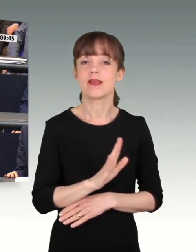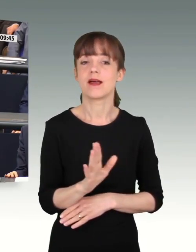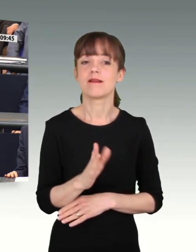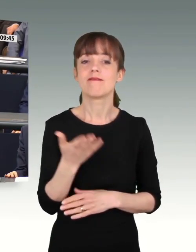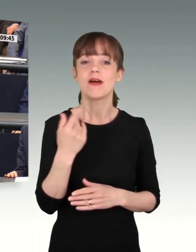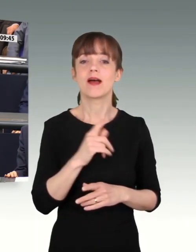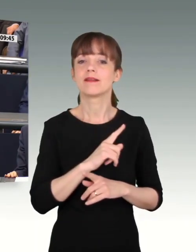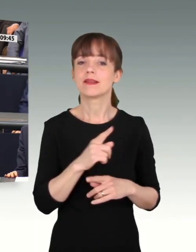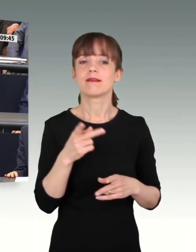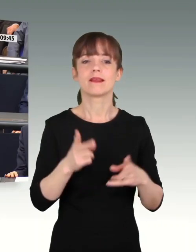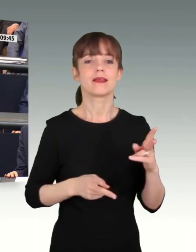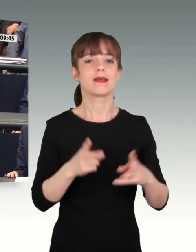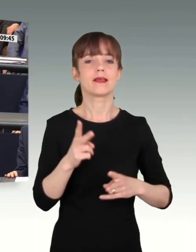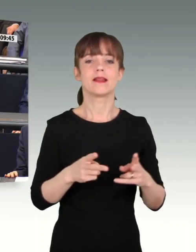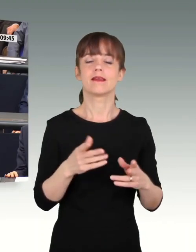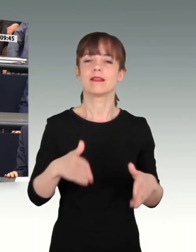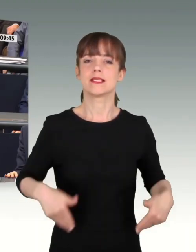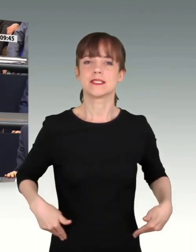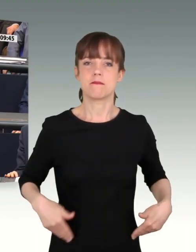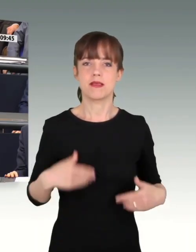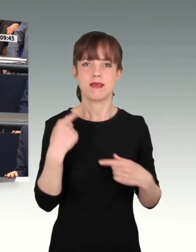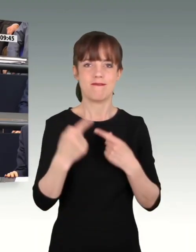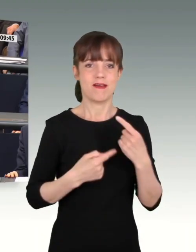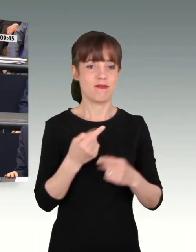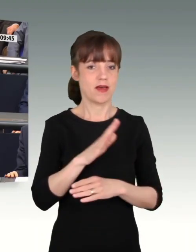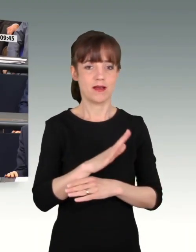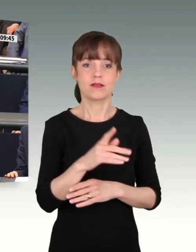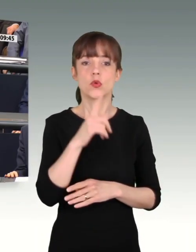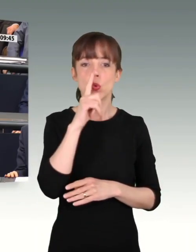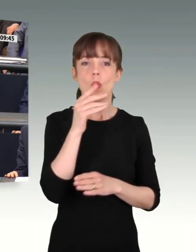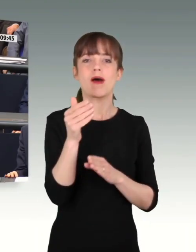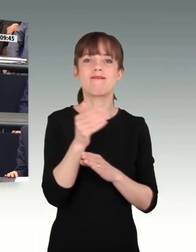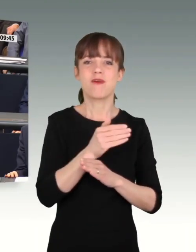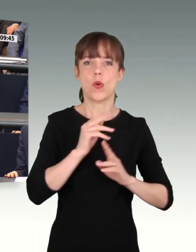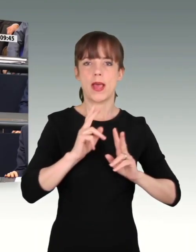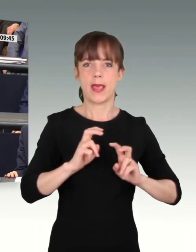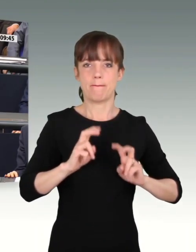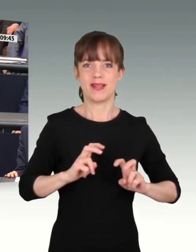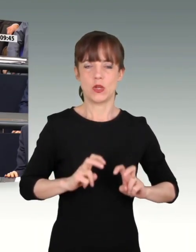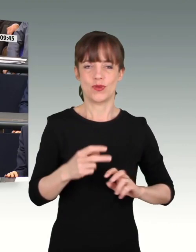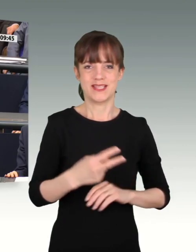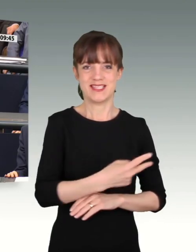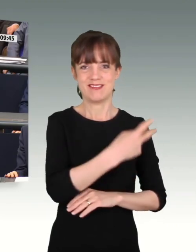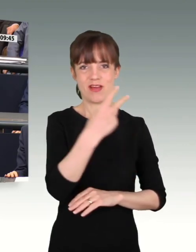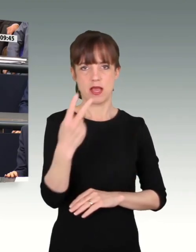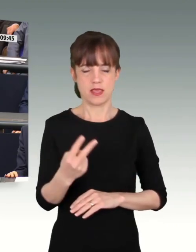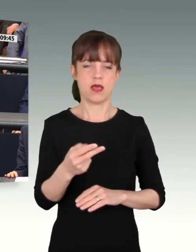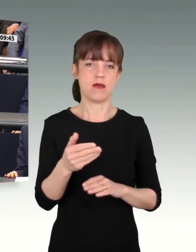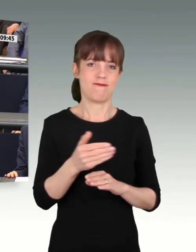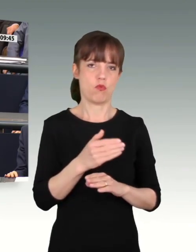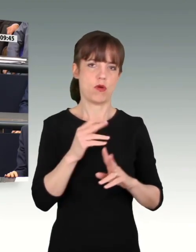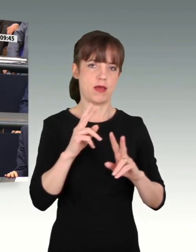ein gerichtliches Disziplinarverfahren. Es gab lediglich Vorermittlungen. Zwei Jahre lang zu einem gerichtlichen